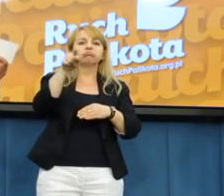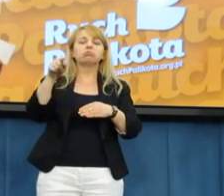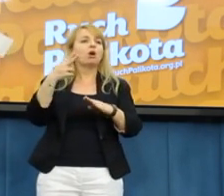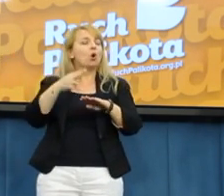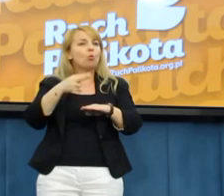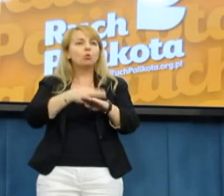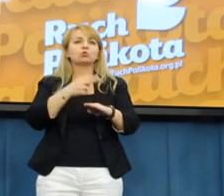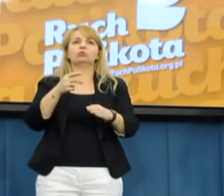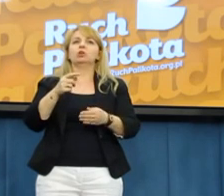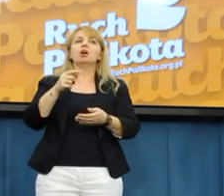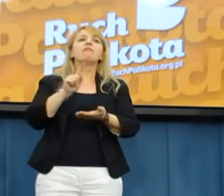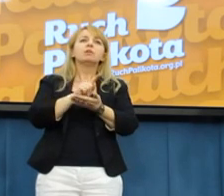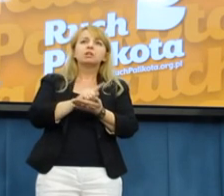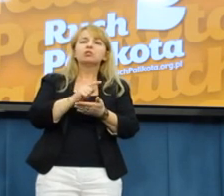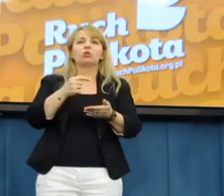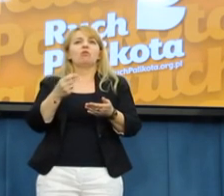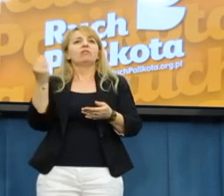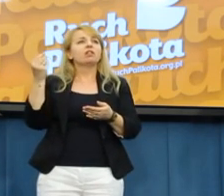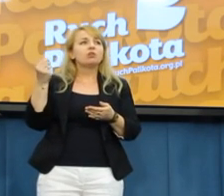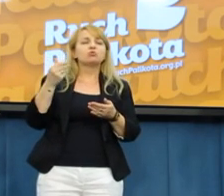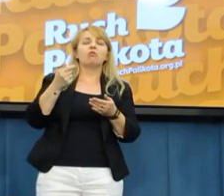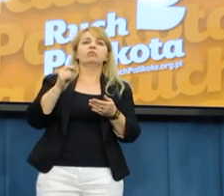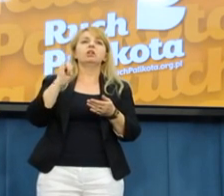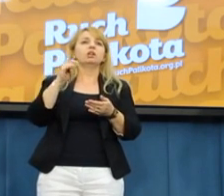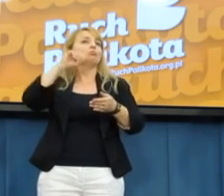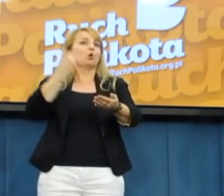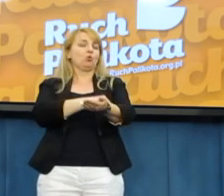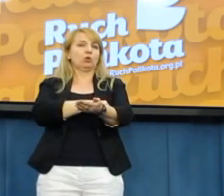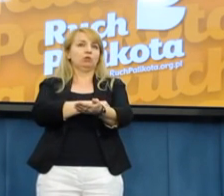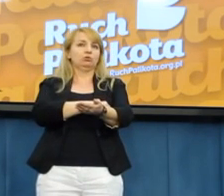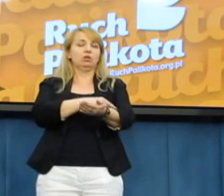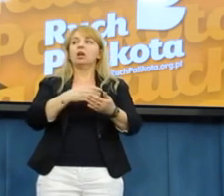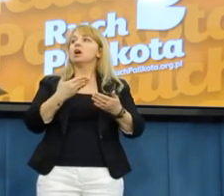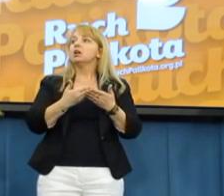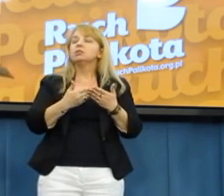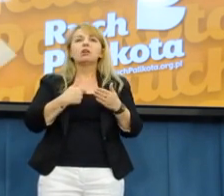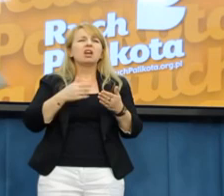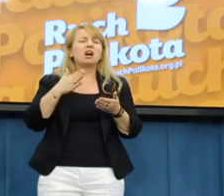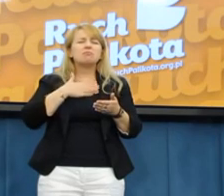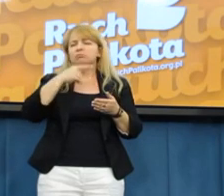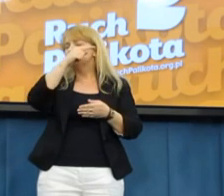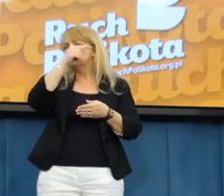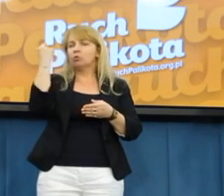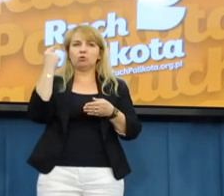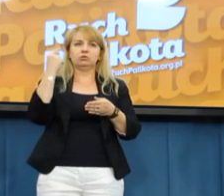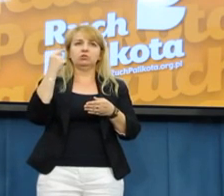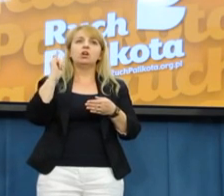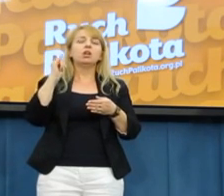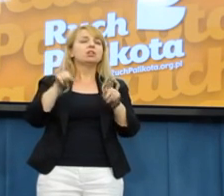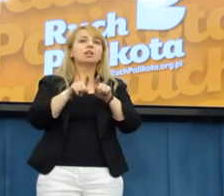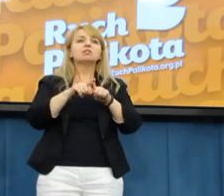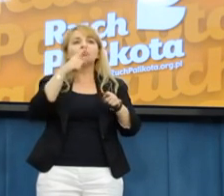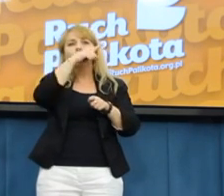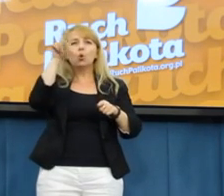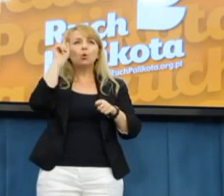organów finansowych, skargowych i prokuratury. I tej zadawnej mam serdecznie dojść. Wszyscy ludzie pomali jesteśmy